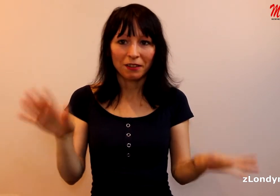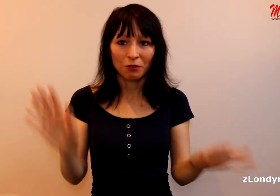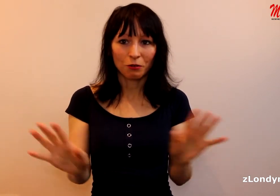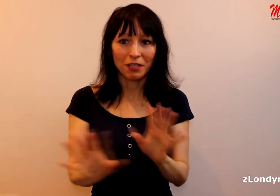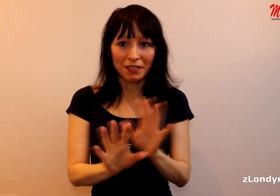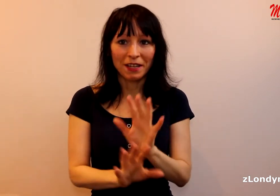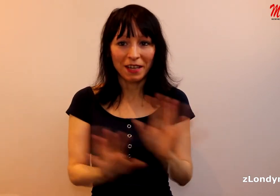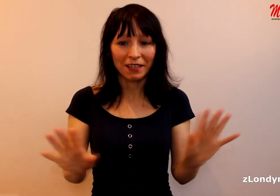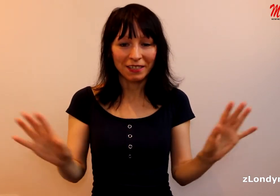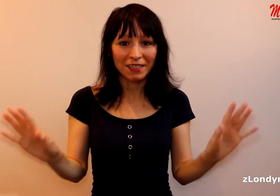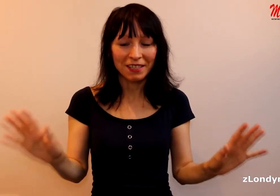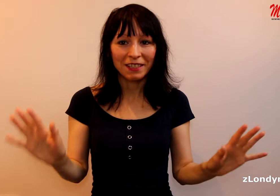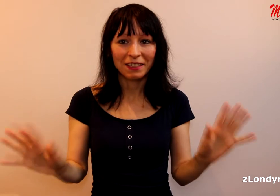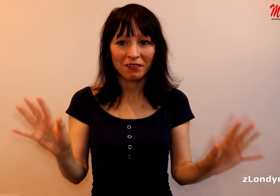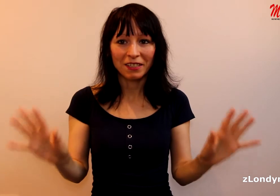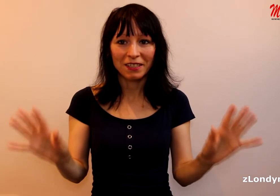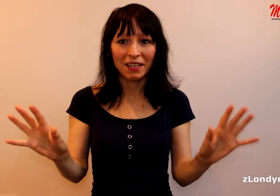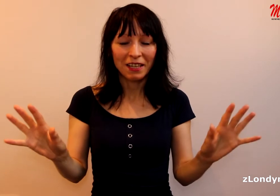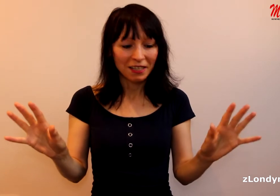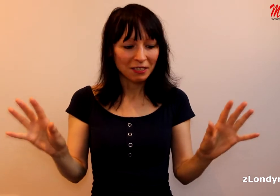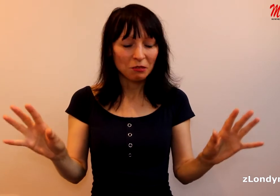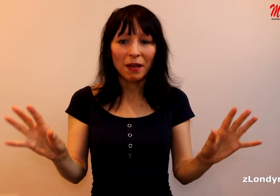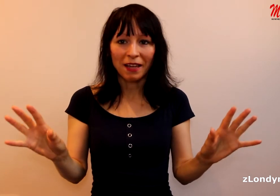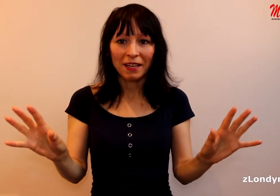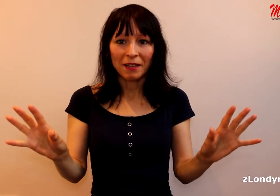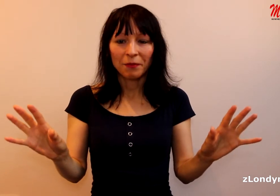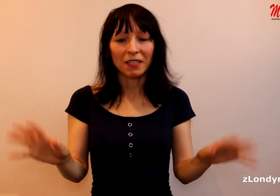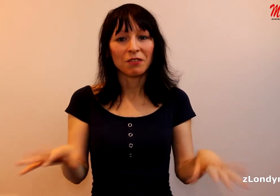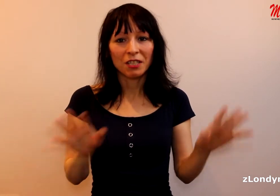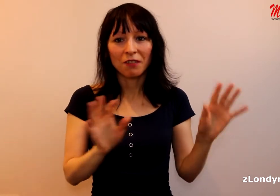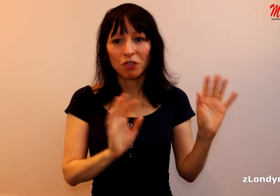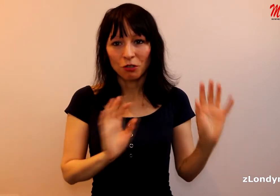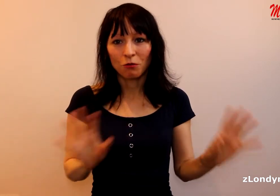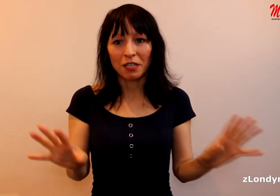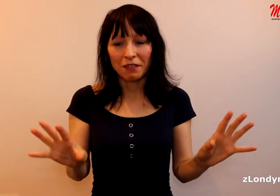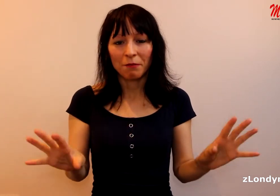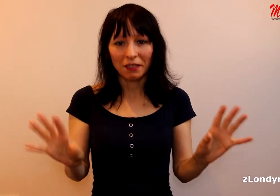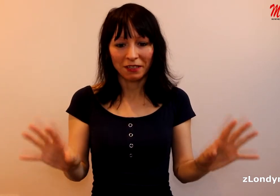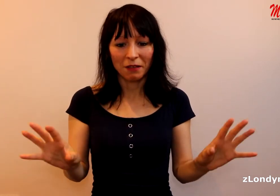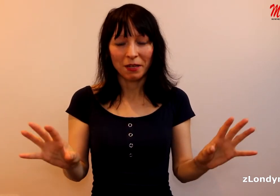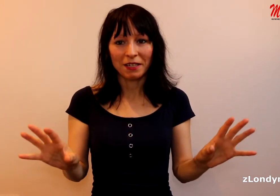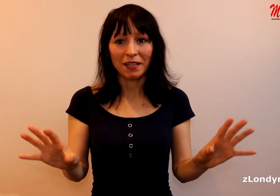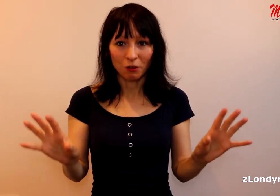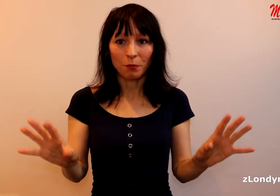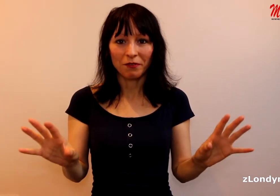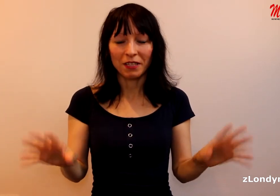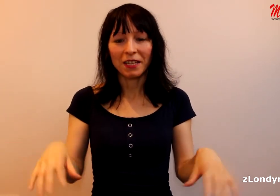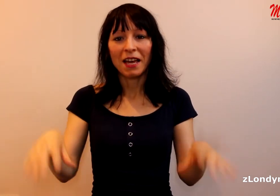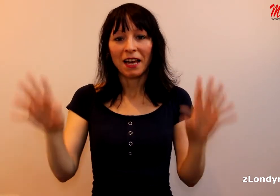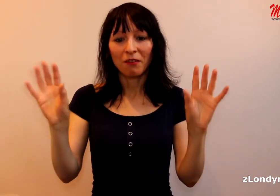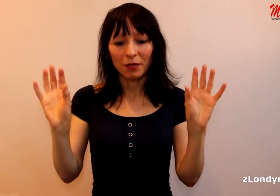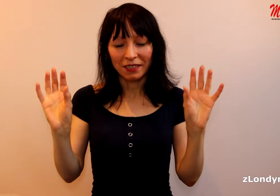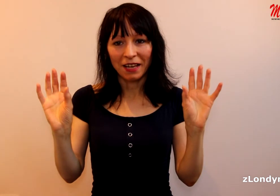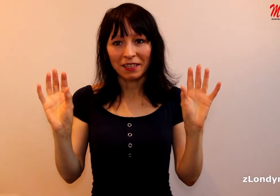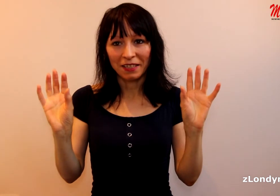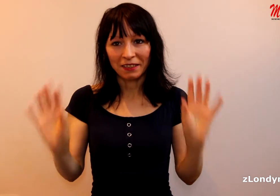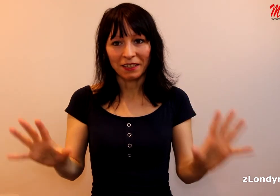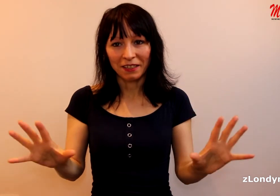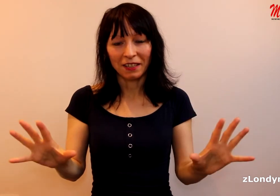dostať se na nějaký střed, kde vlastně jsme, tak se vždycky v Česku se dívám na tyhle média jako první a v Británii tadyhle